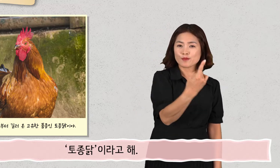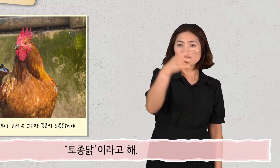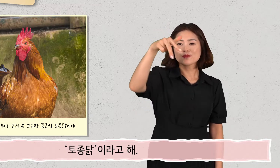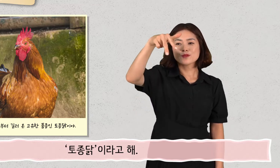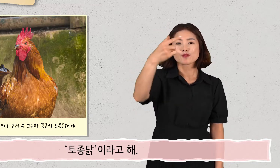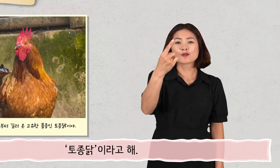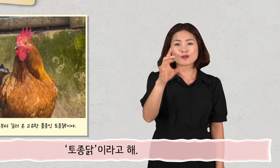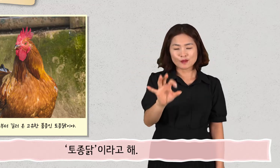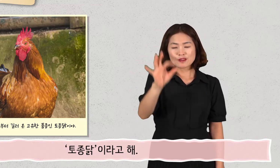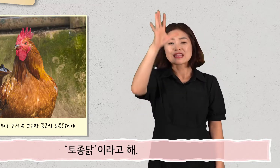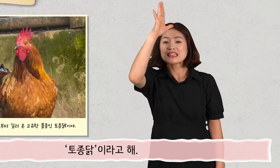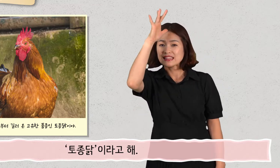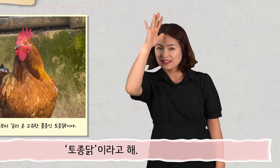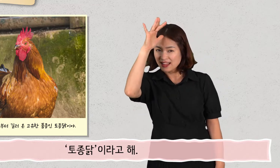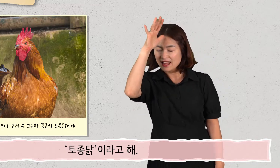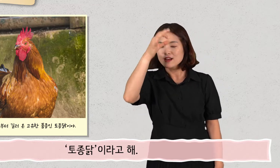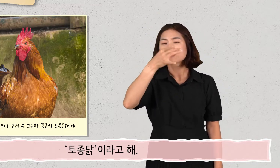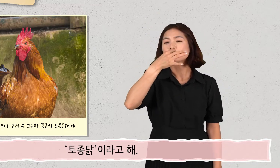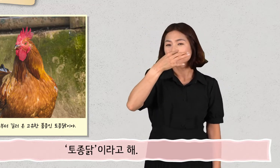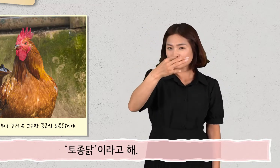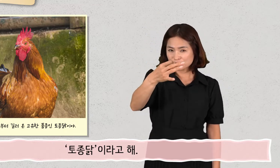토종닭이라고 해.